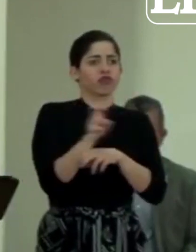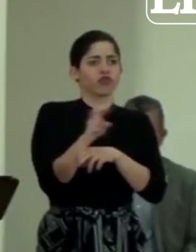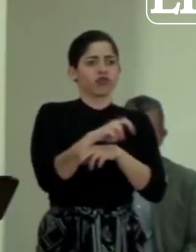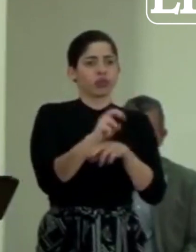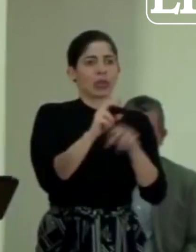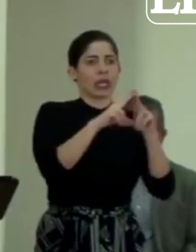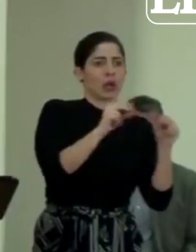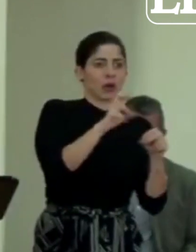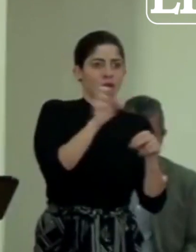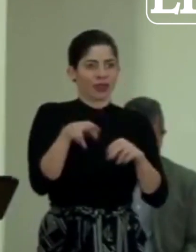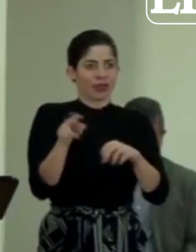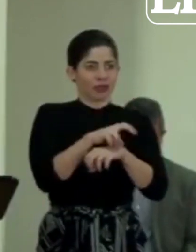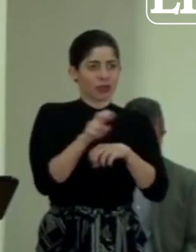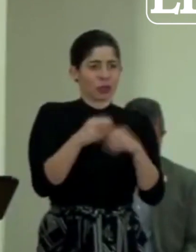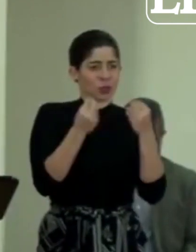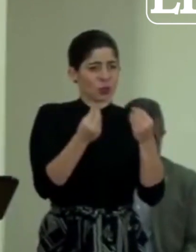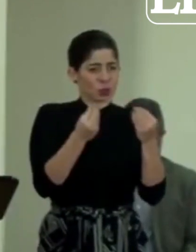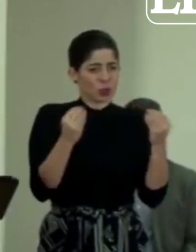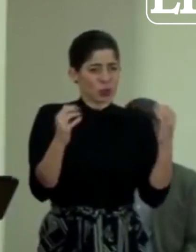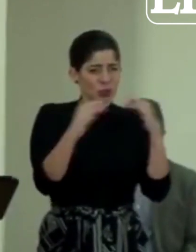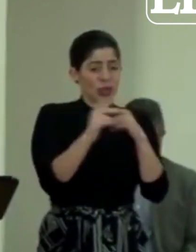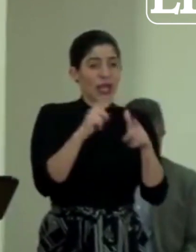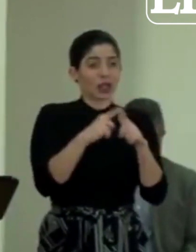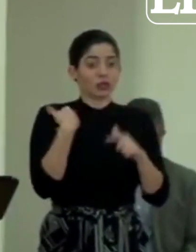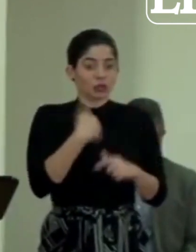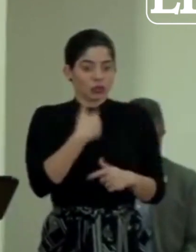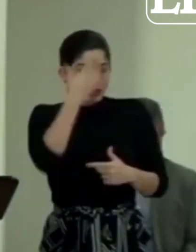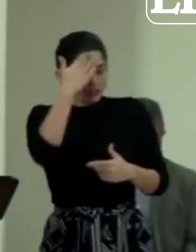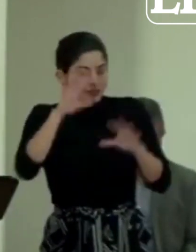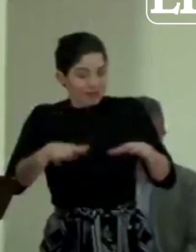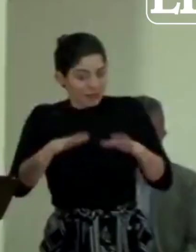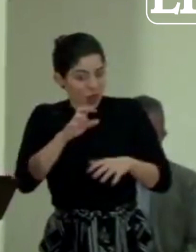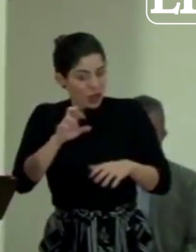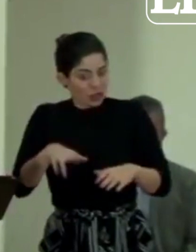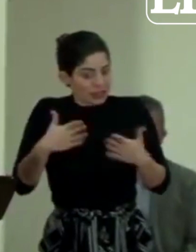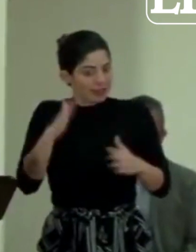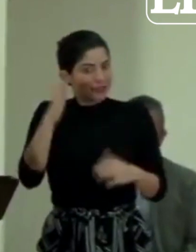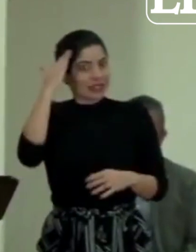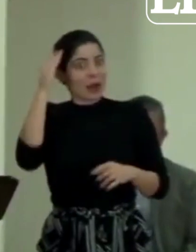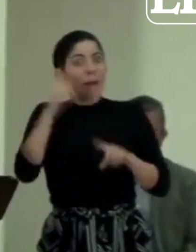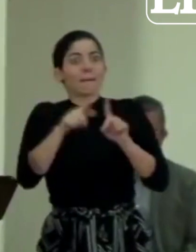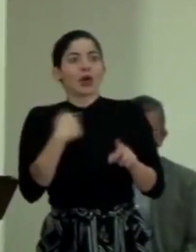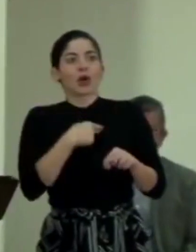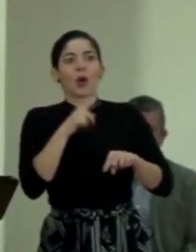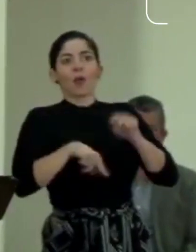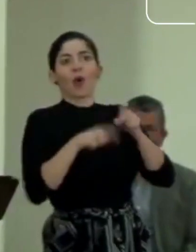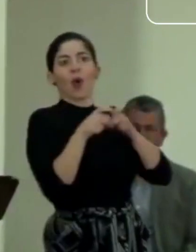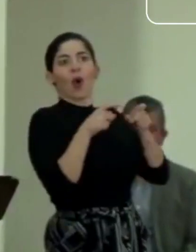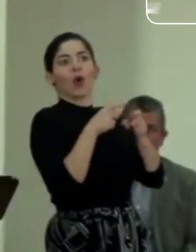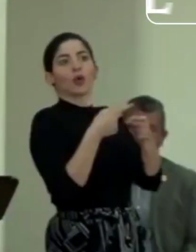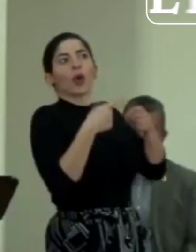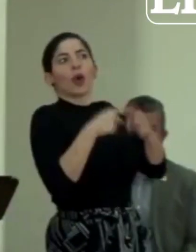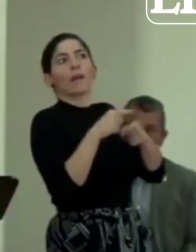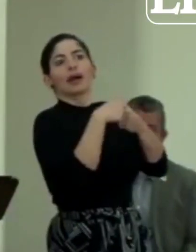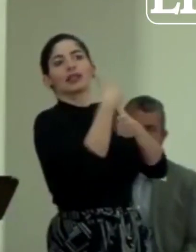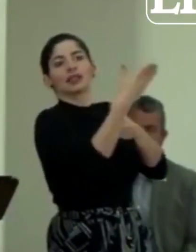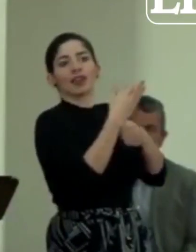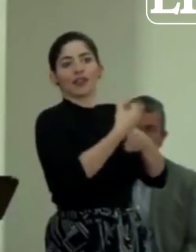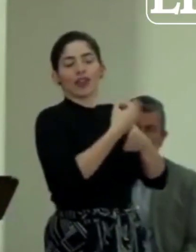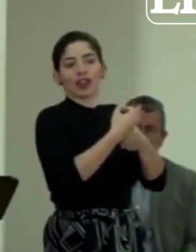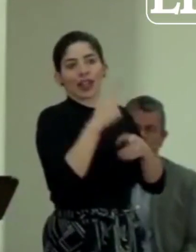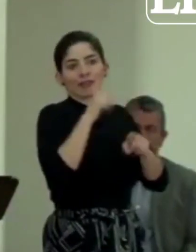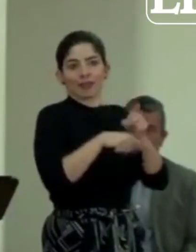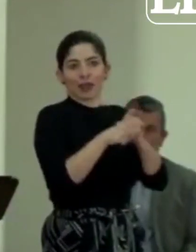nosotros sabemos lo que estamos haciendo en nuestro país pero no tenemos ningún control de lo que pasa fuera de nuestras fronteras.